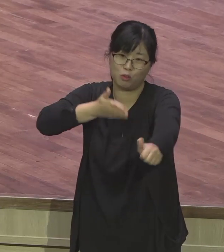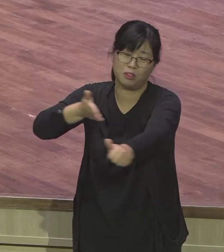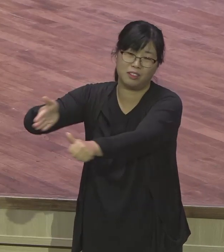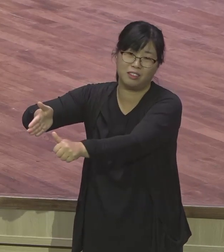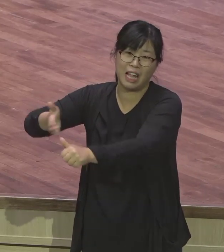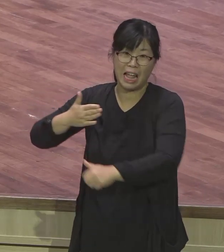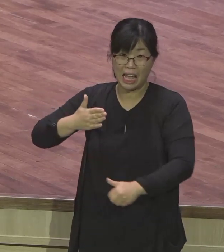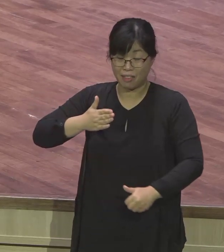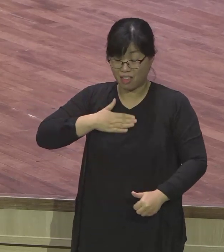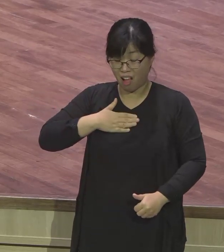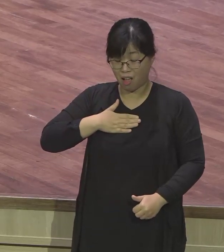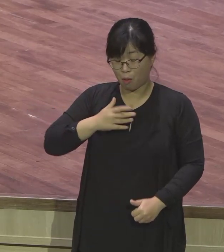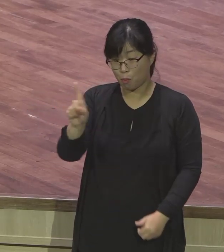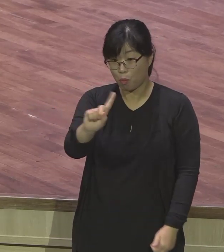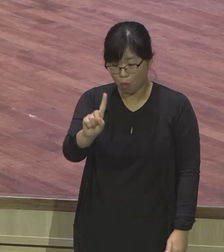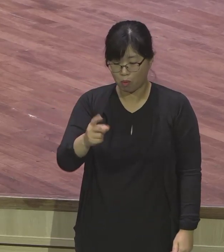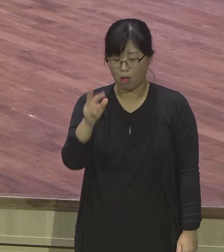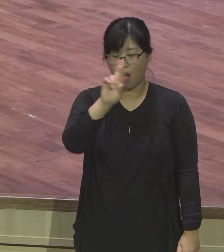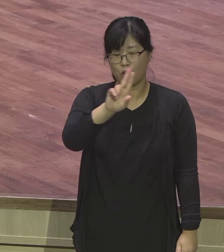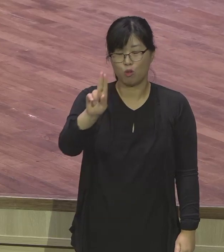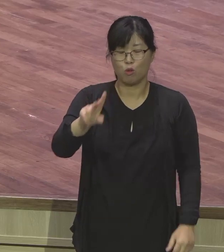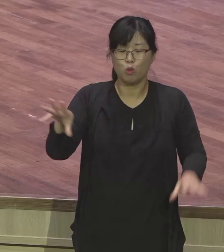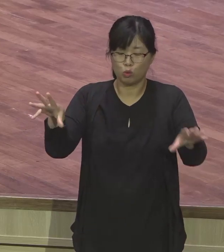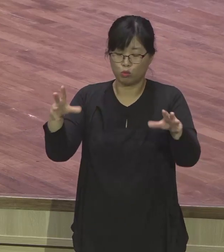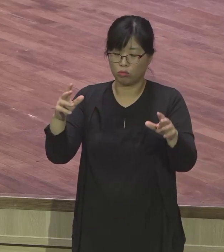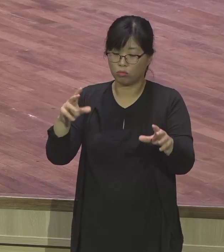여러 가지 또 사명도 되지 않겠나 싶습니다.